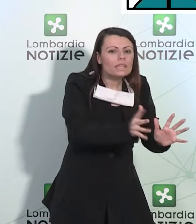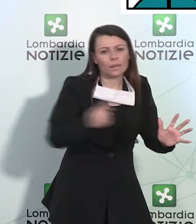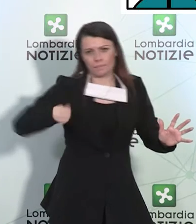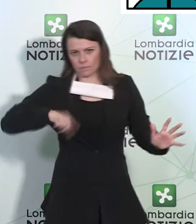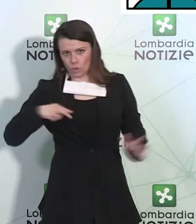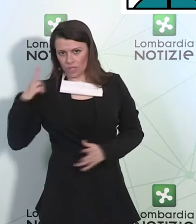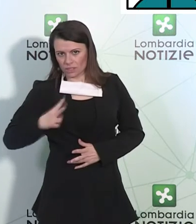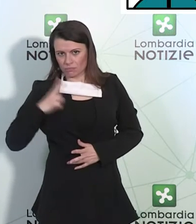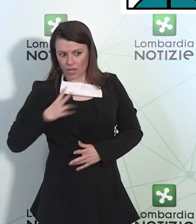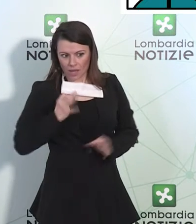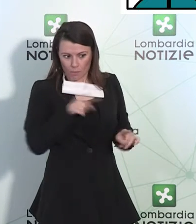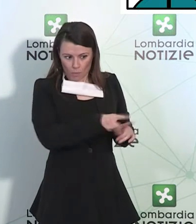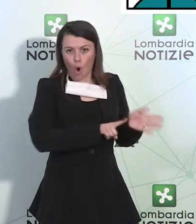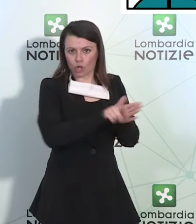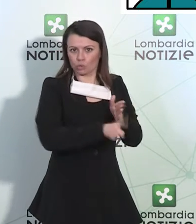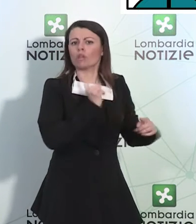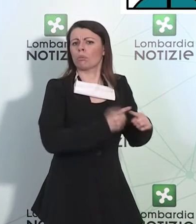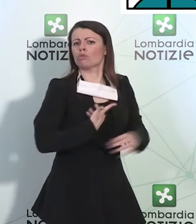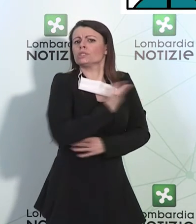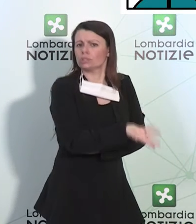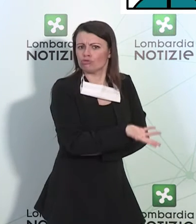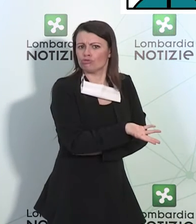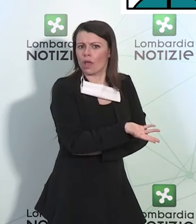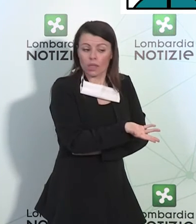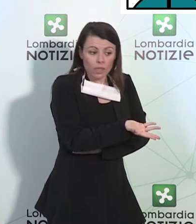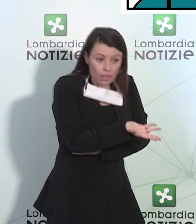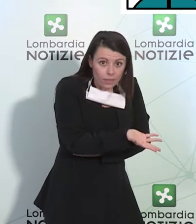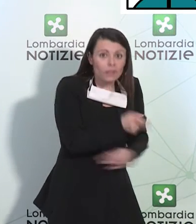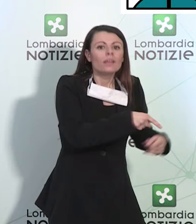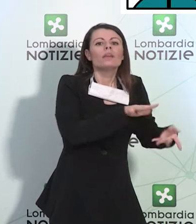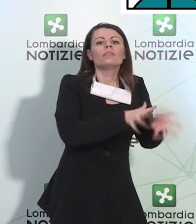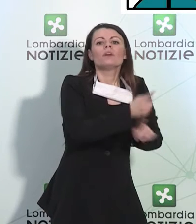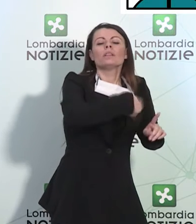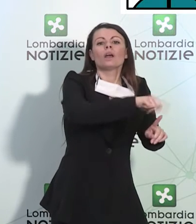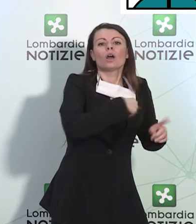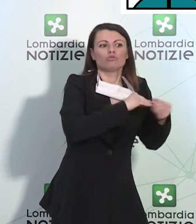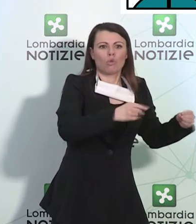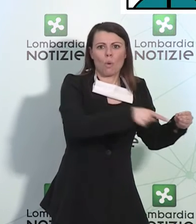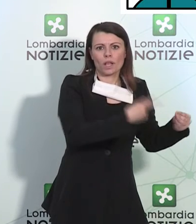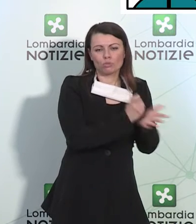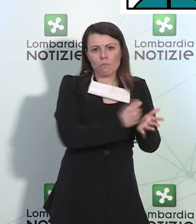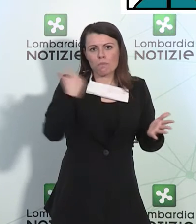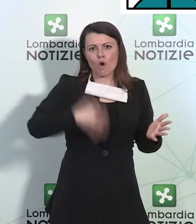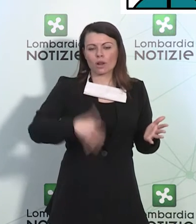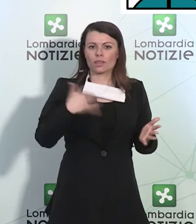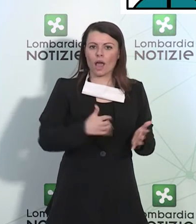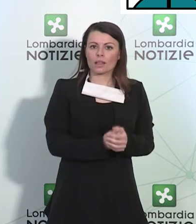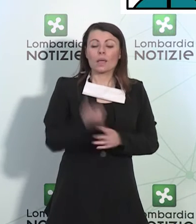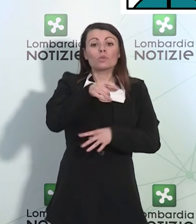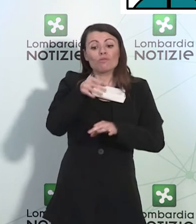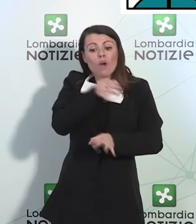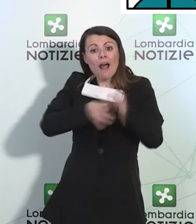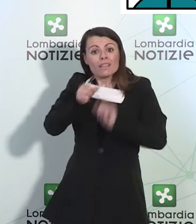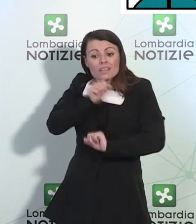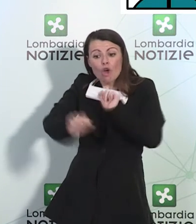qualora la stessa sia positiva, potremo disporre di un elemento che sarà molto importante, perché gli anticorpi vuole